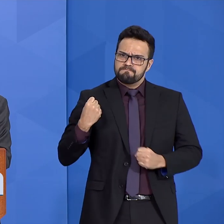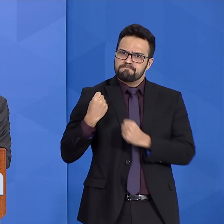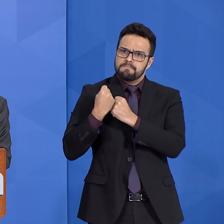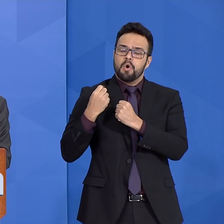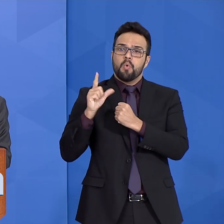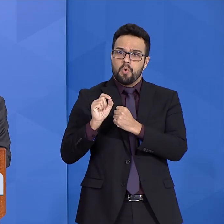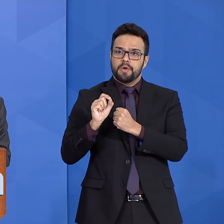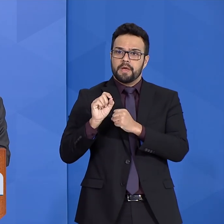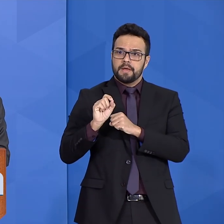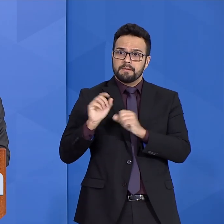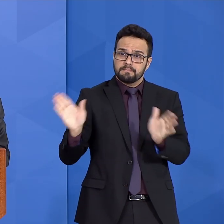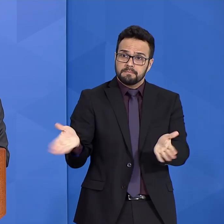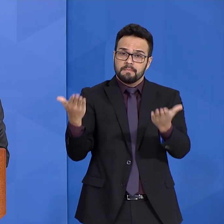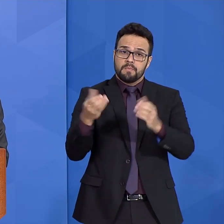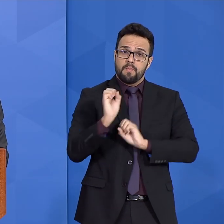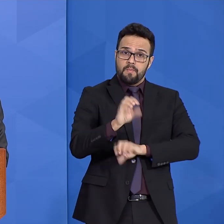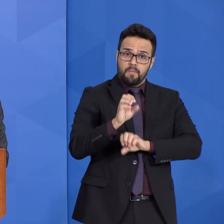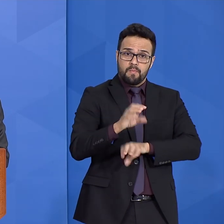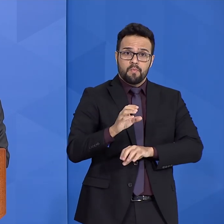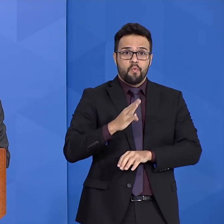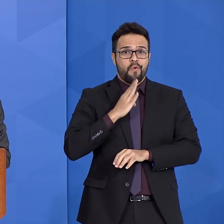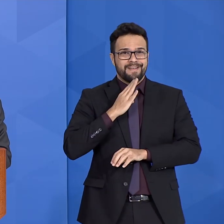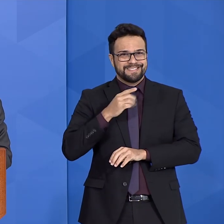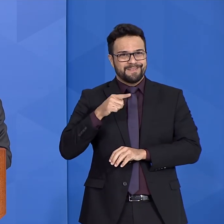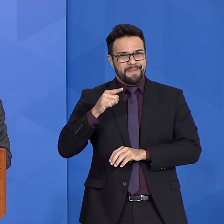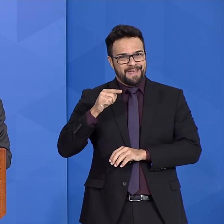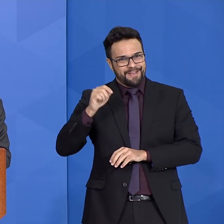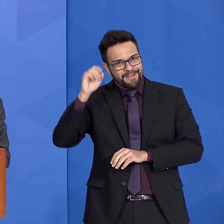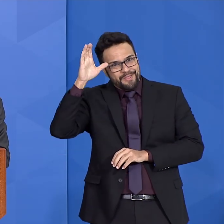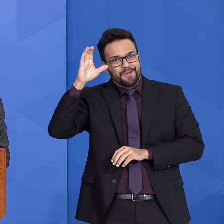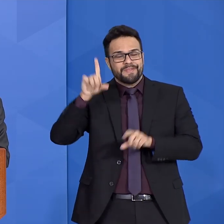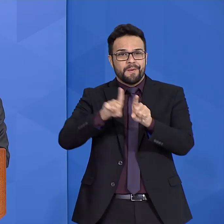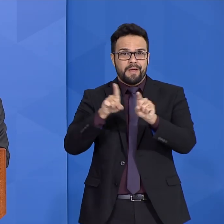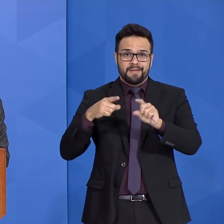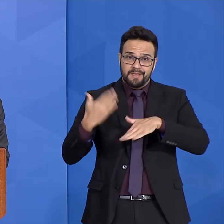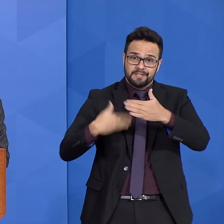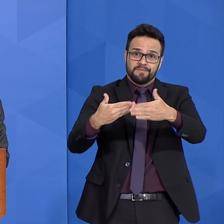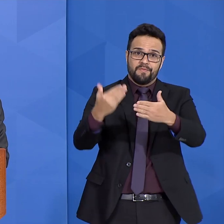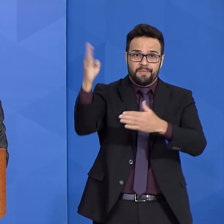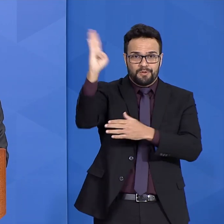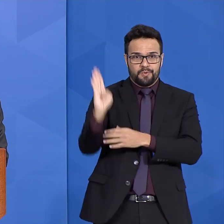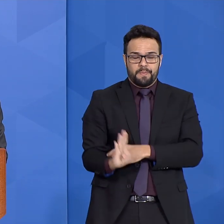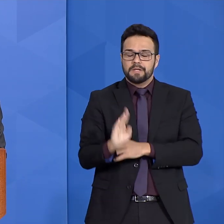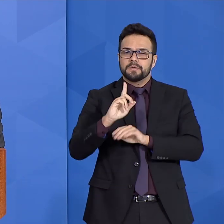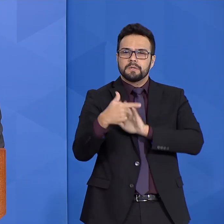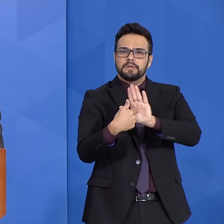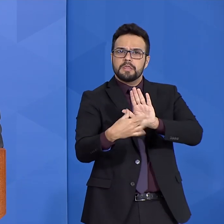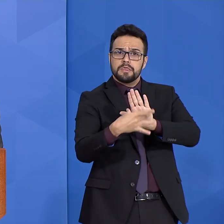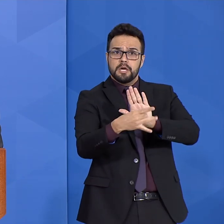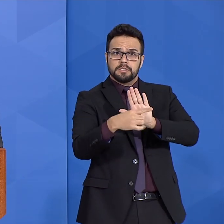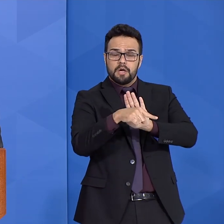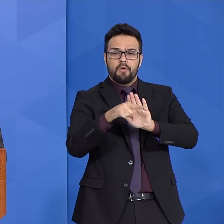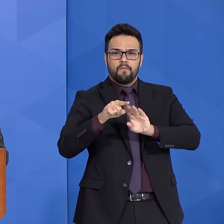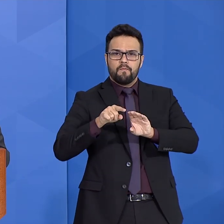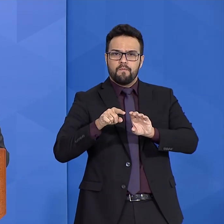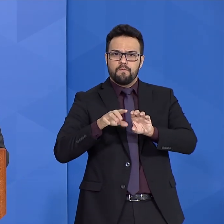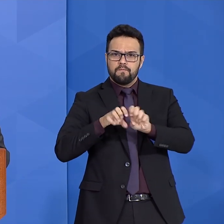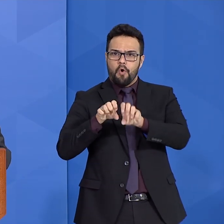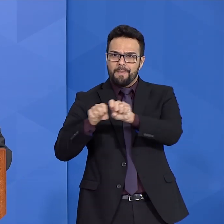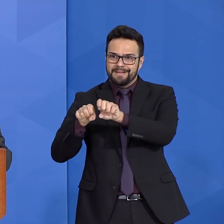produção de conhecimento e o desenvolvimento brasileiro com destaque para a formação de civis e